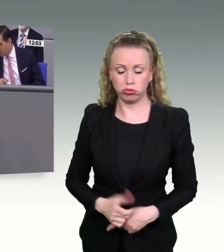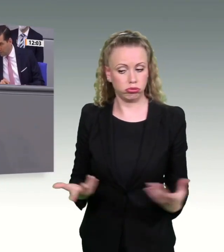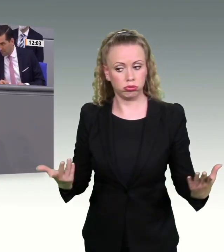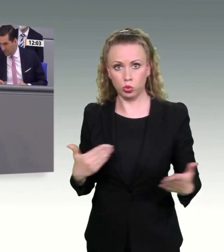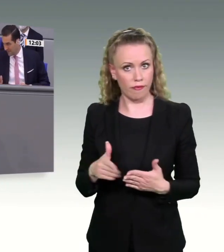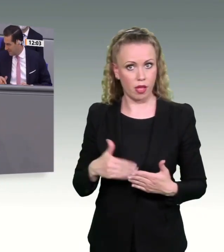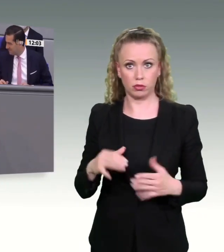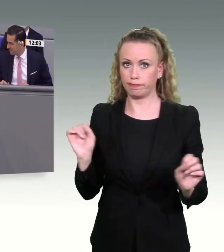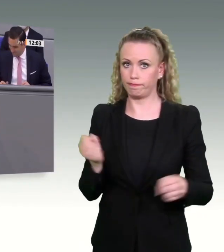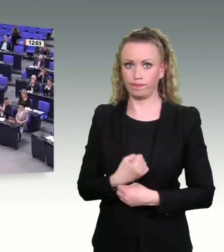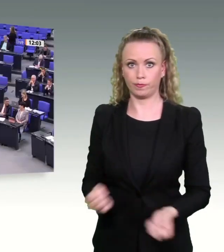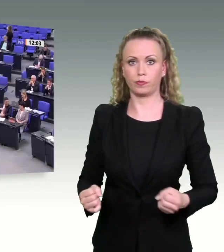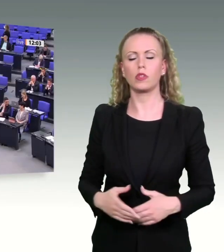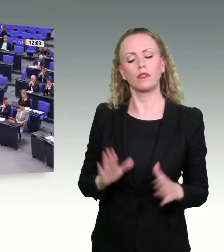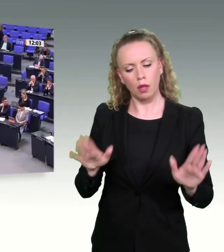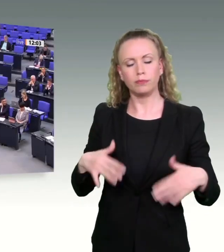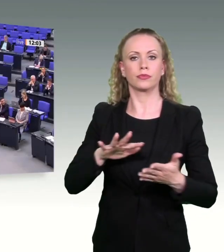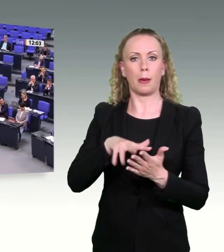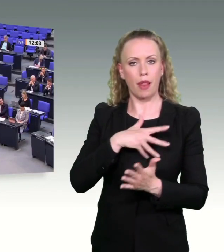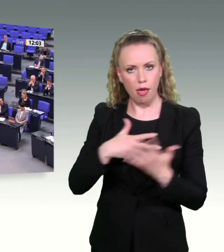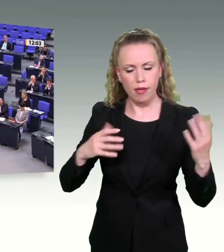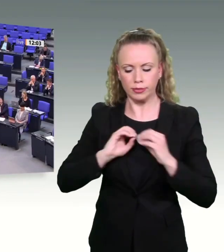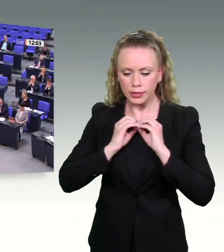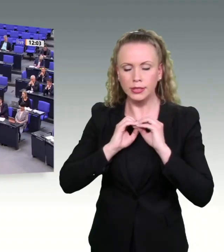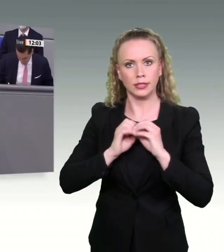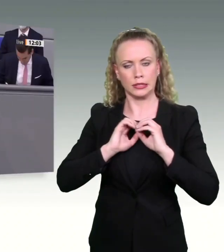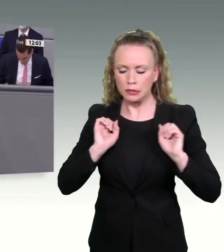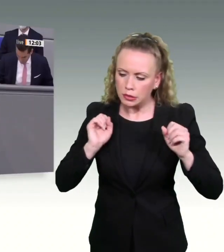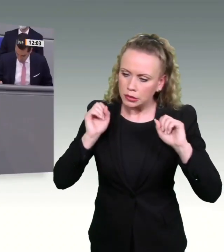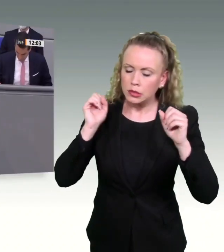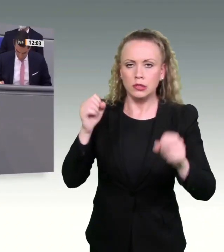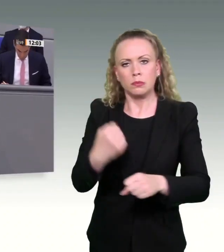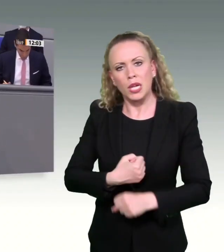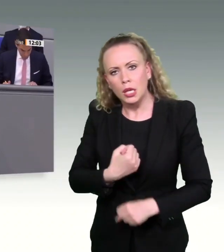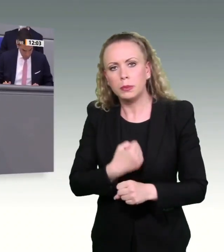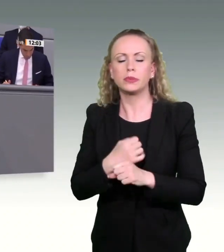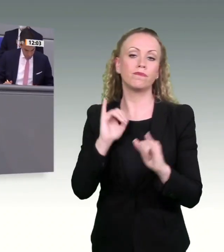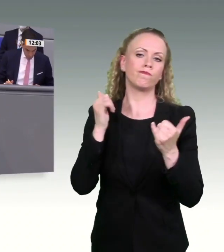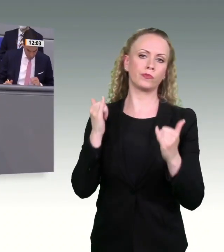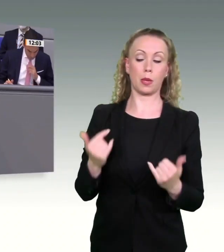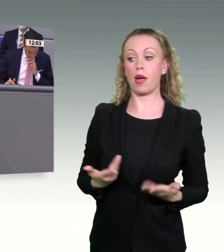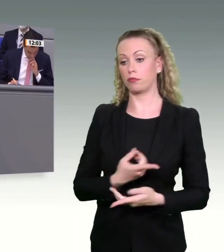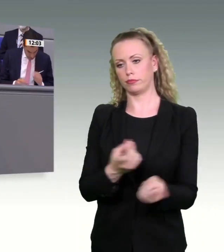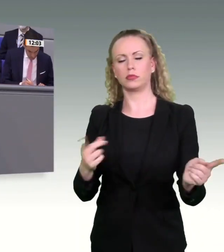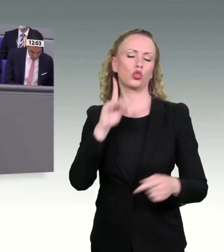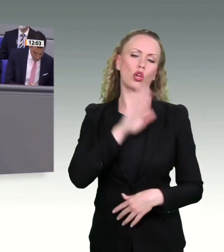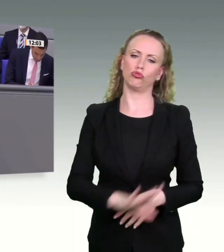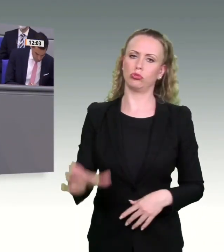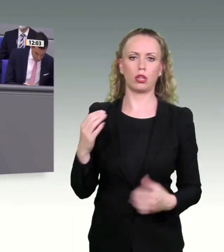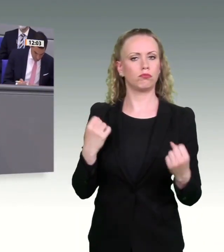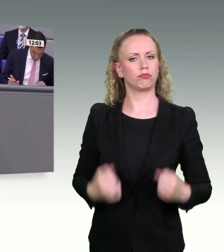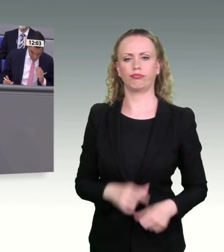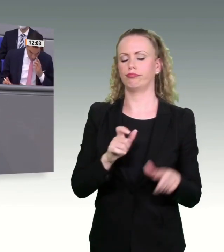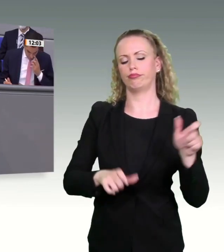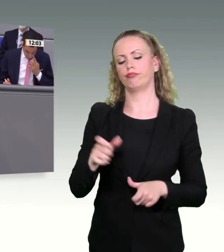wir tun, und wir machen, und wir gehen vorwärts. Und ich weiß nicht, alle Kolleginnen und Kollegen, die meisten Menschen in Deutschland kennen das Problem. Wenn Sie versuchen,